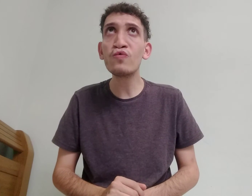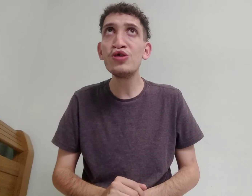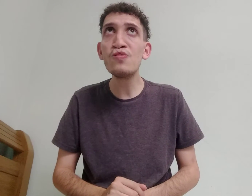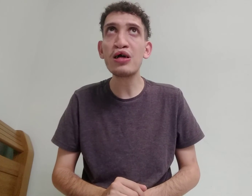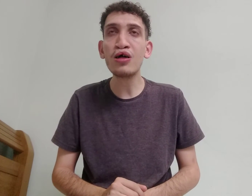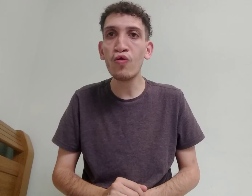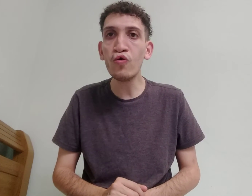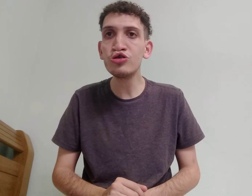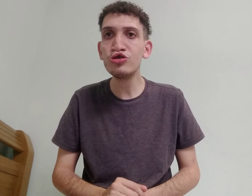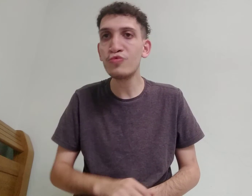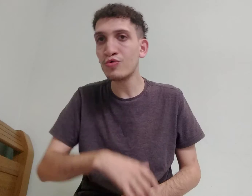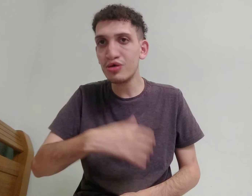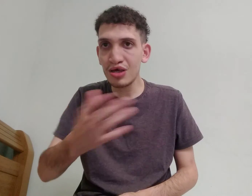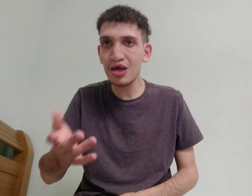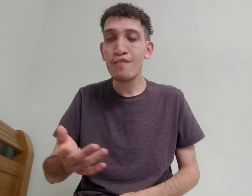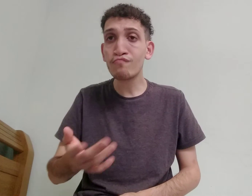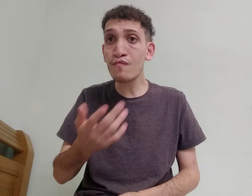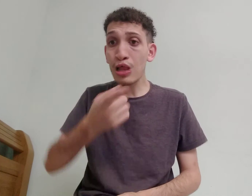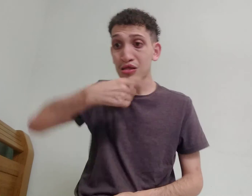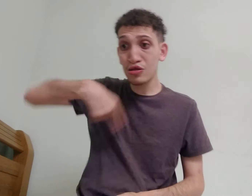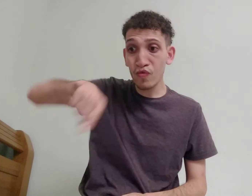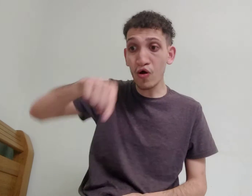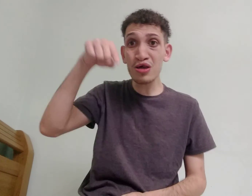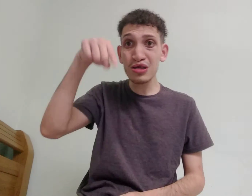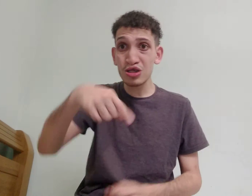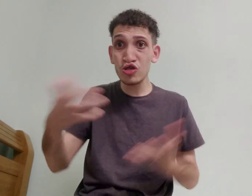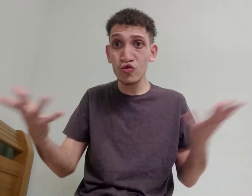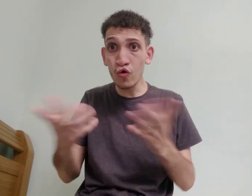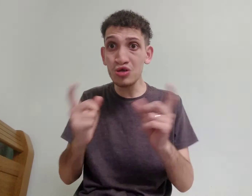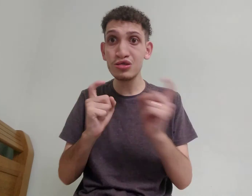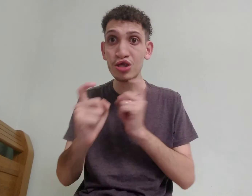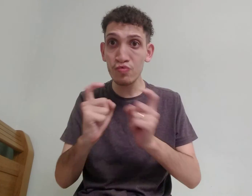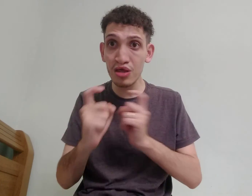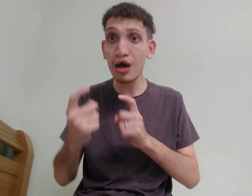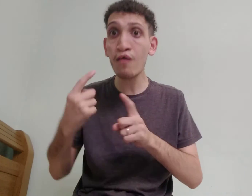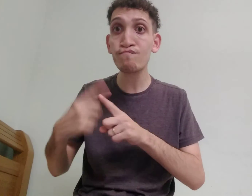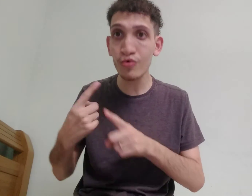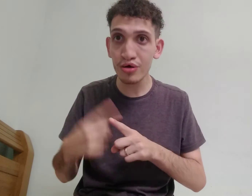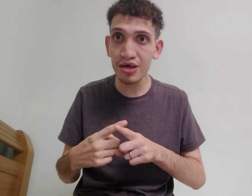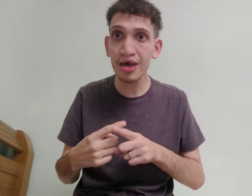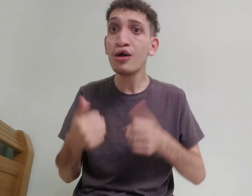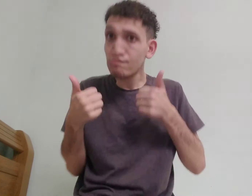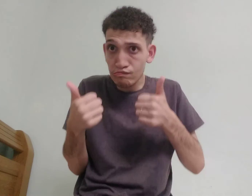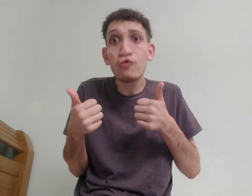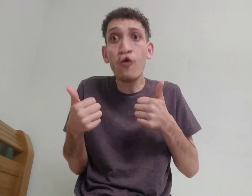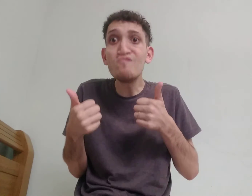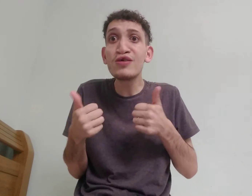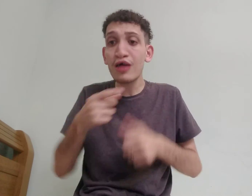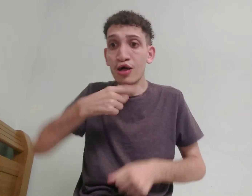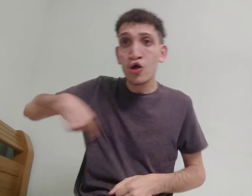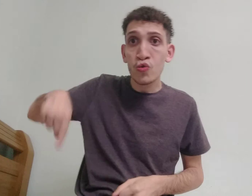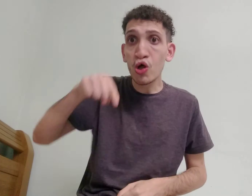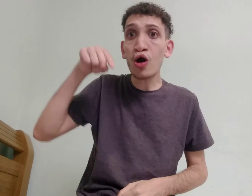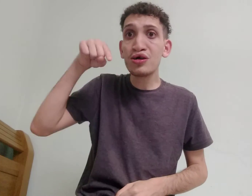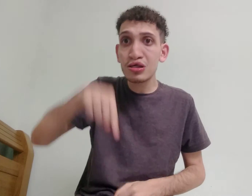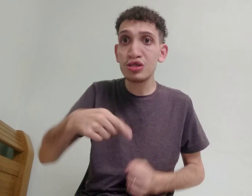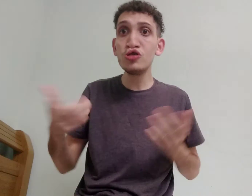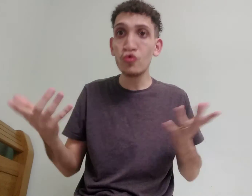nessa noite, não sei o que, pode falar assim, nós aqui hoje, reunião, porque, combina, nós aqui hoje,